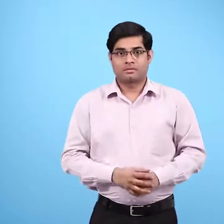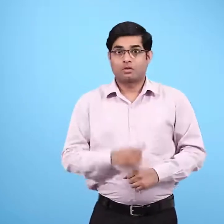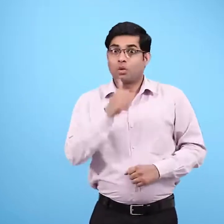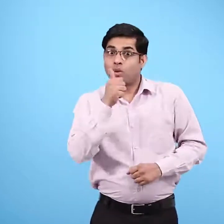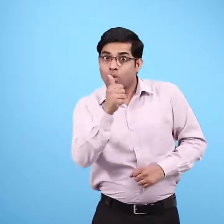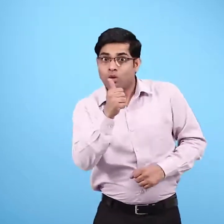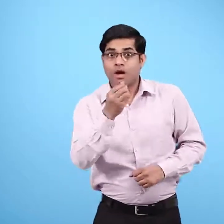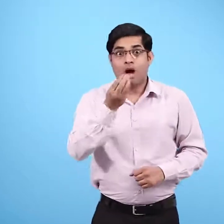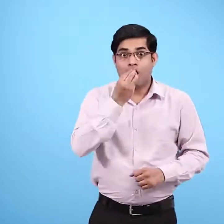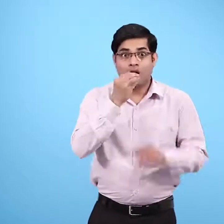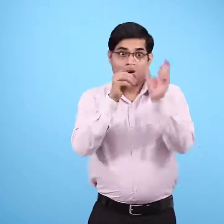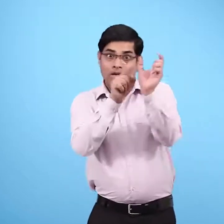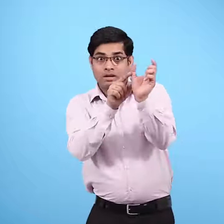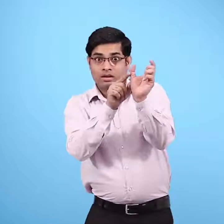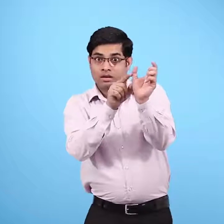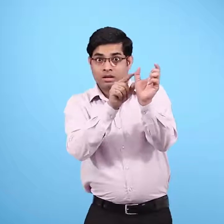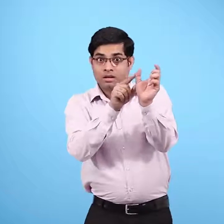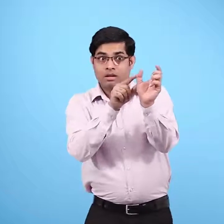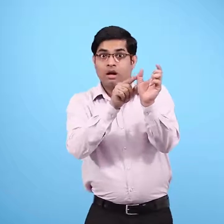सही खाने से तुम क्या समझते हो